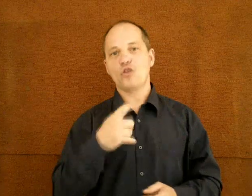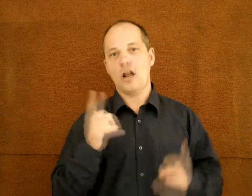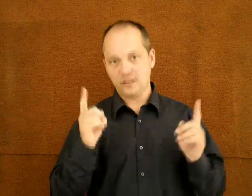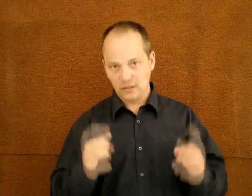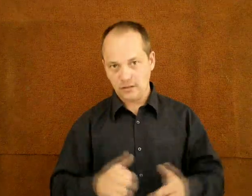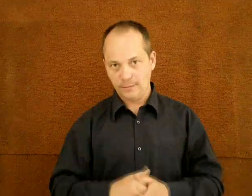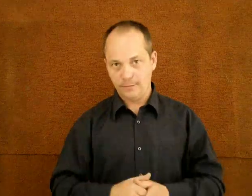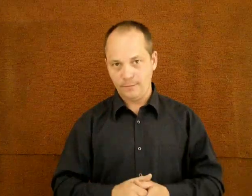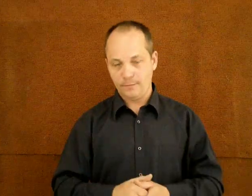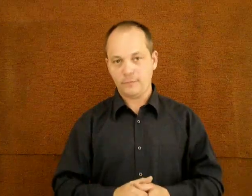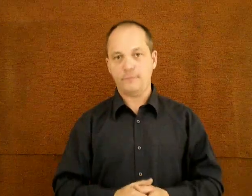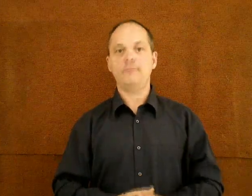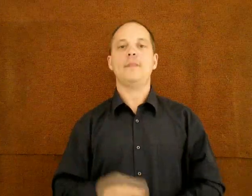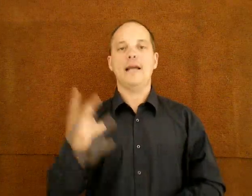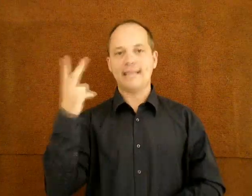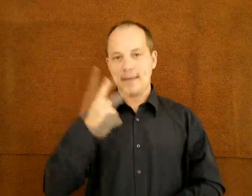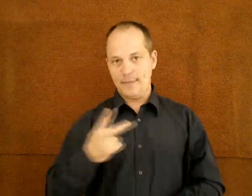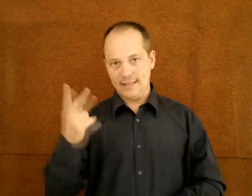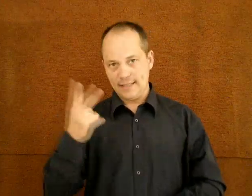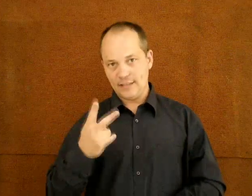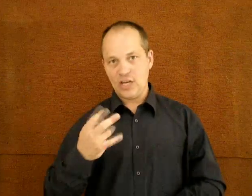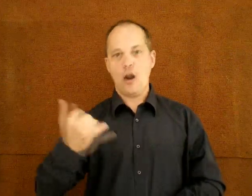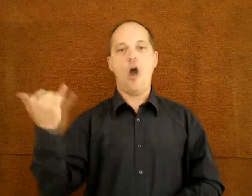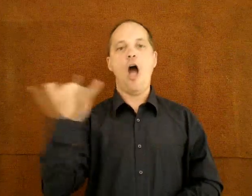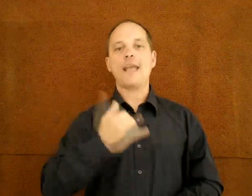és a vasalónk is kevesebbet fog fogyasztani.